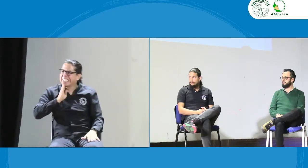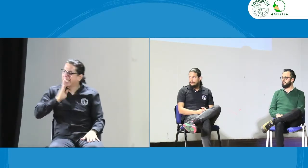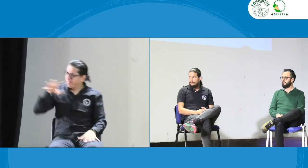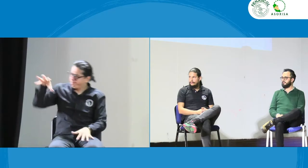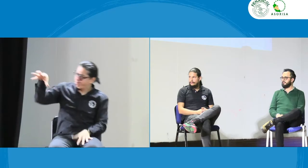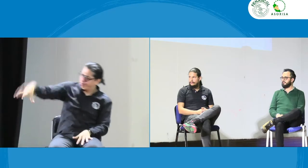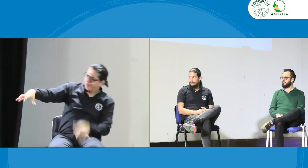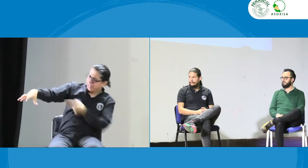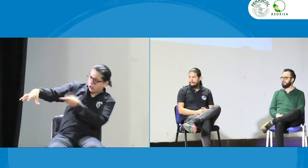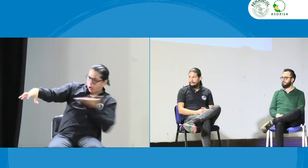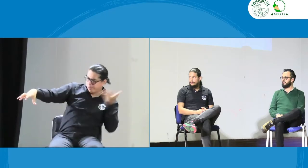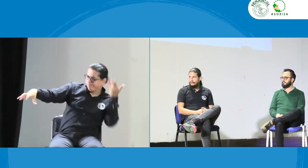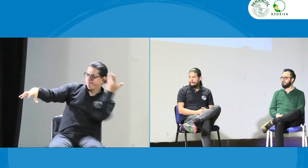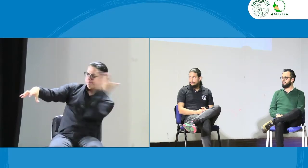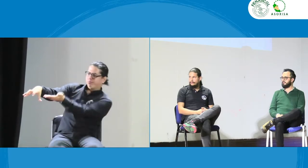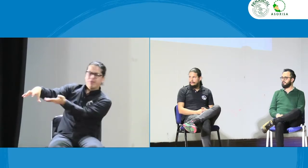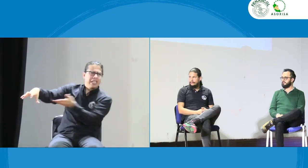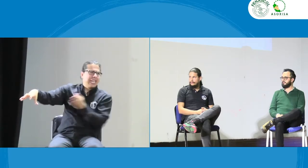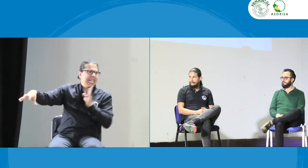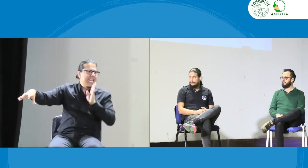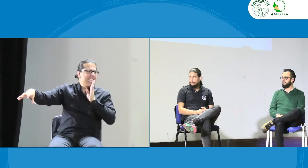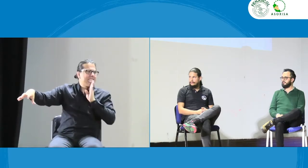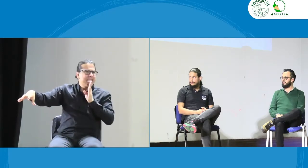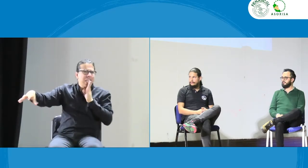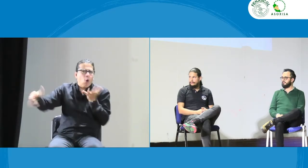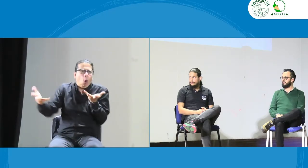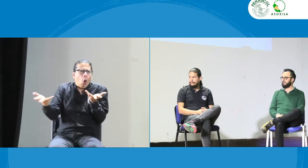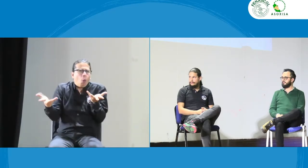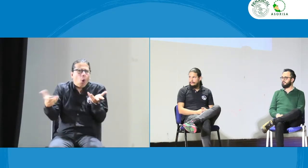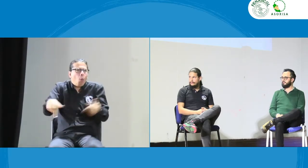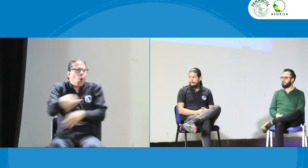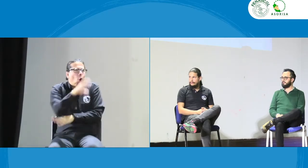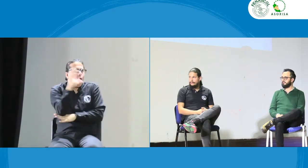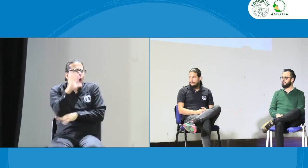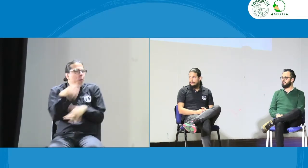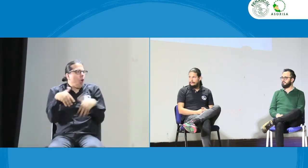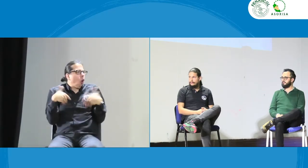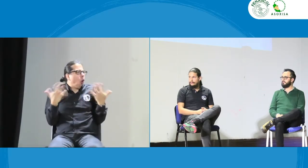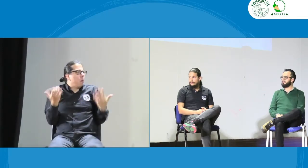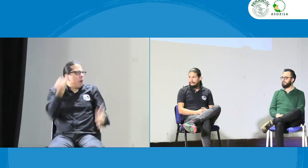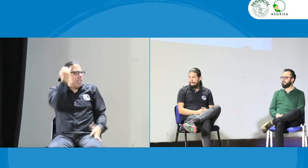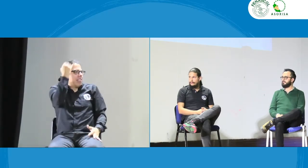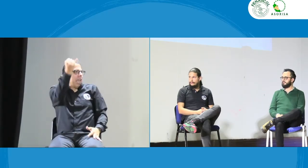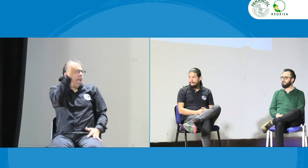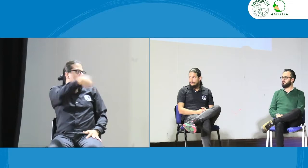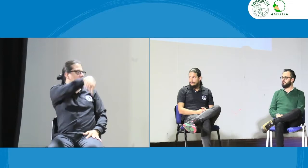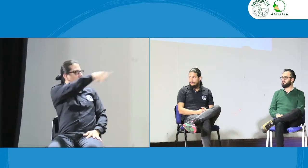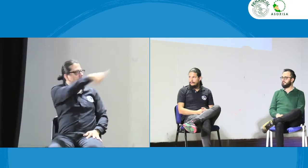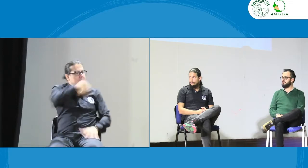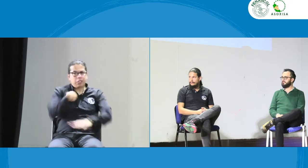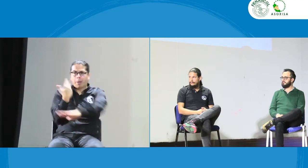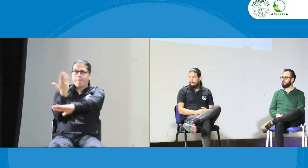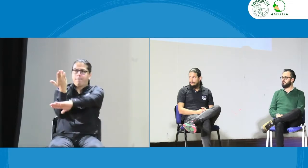podemos remitirlo, a qué gente o quién se va a encargar a la economía, qué idea se les ocurre a ustedes